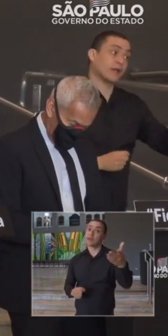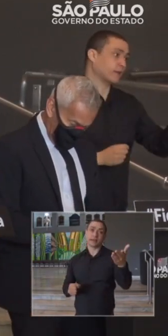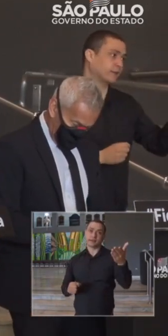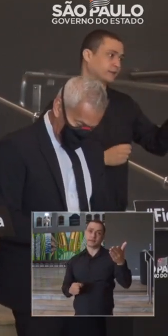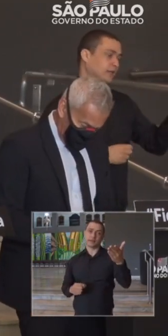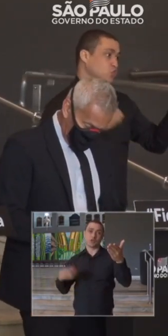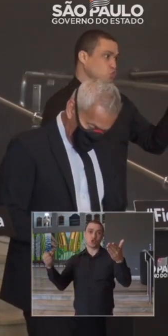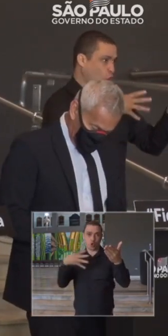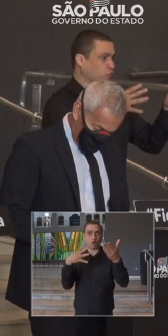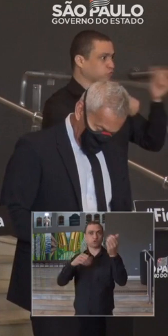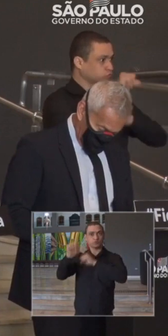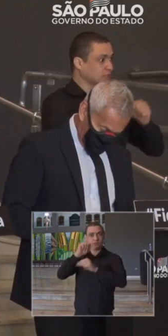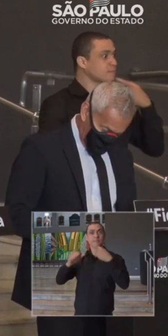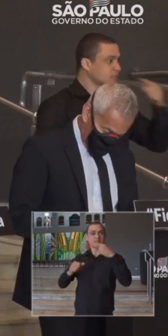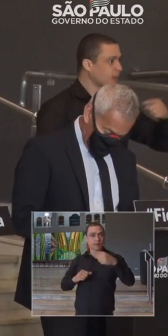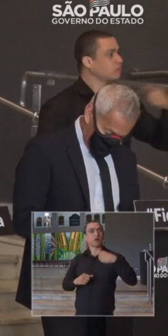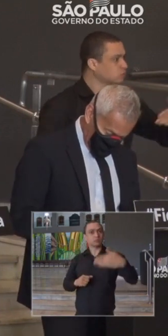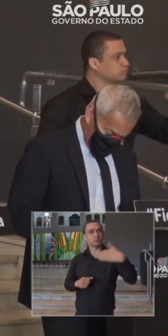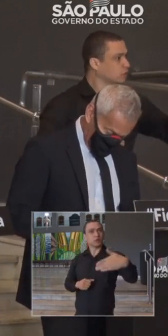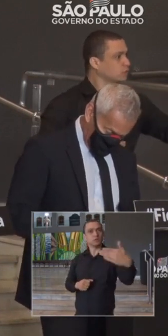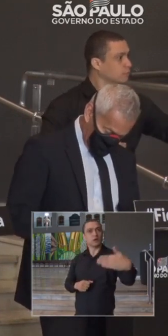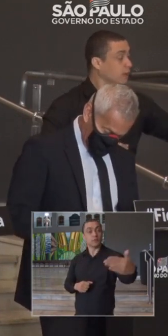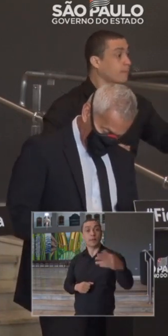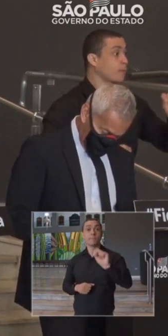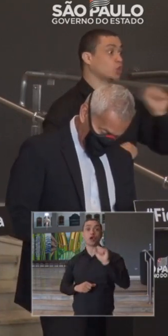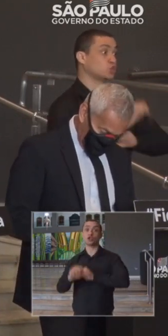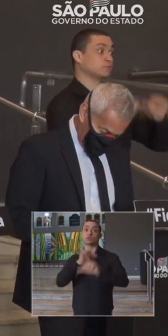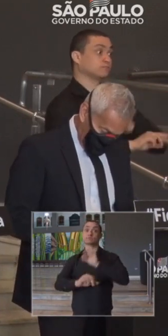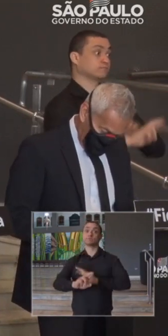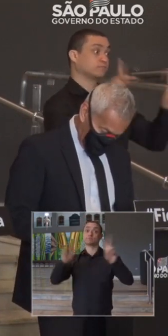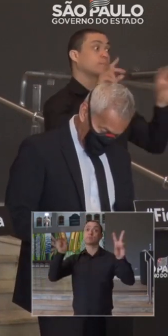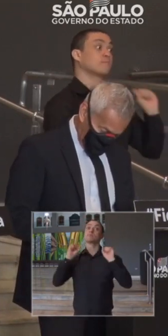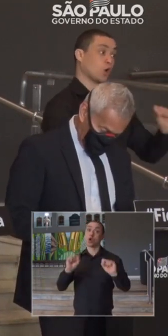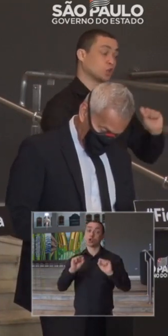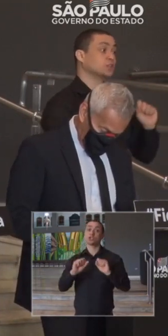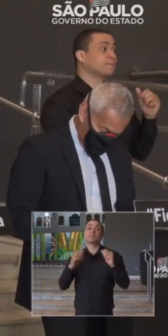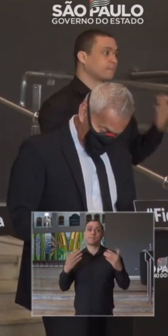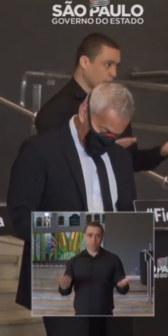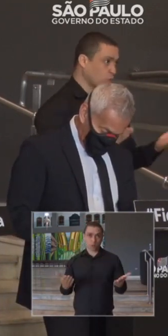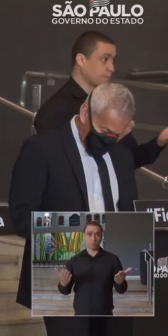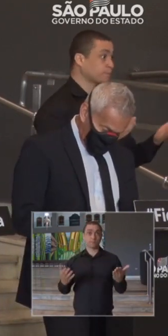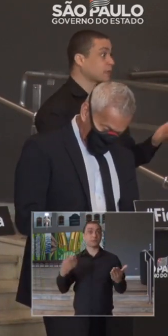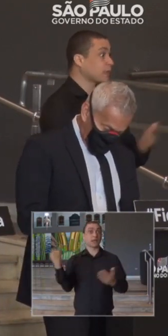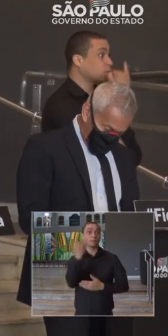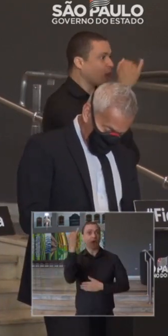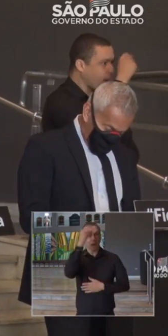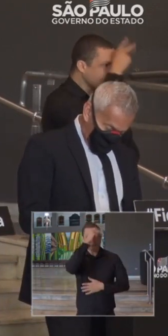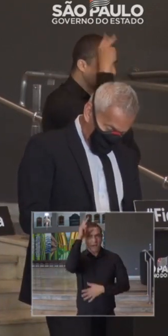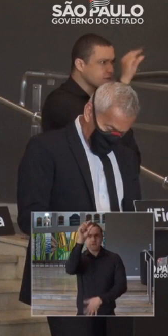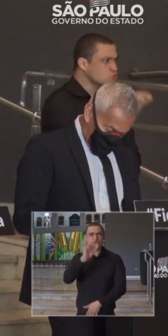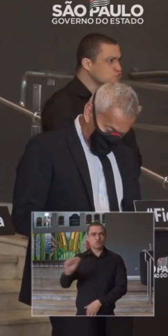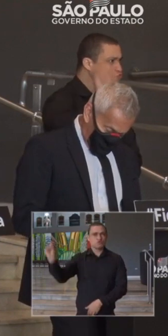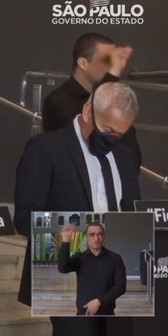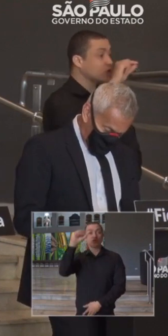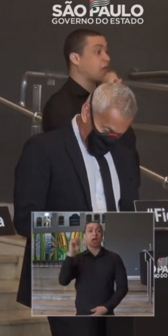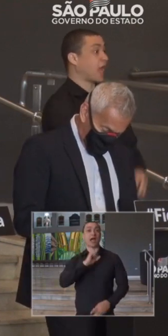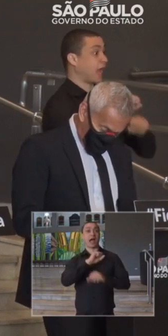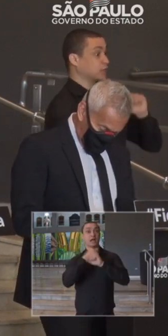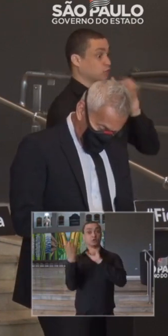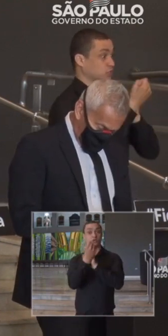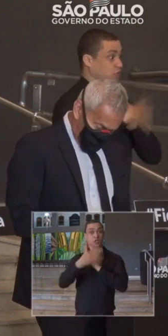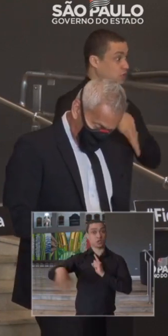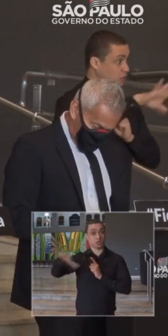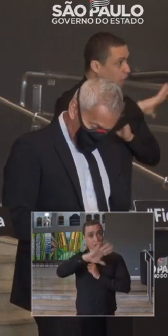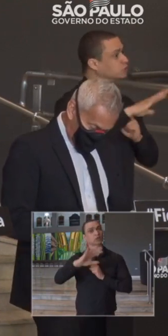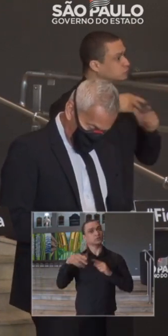consequentemente, das semanas que vão avançando, podem ser diferentes. Então isso cabe aos gestores, a todos nós, a sociedade mobilizada